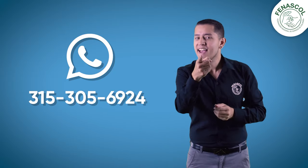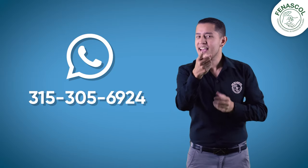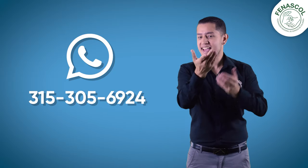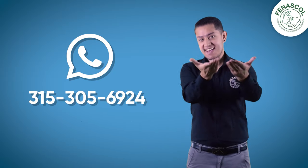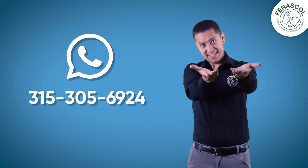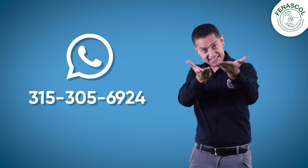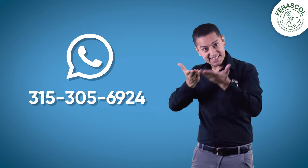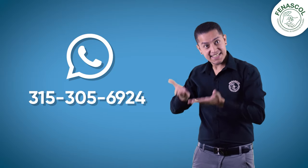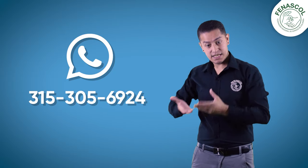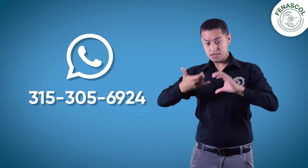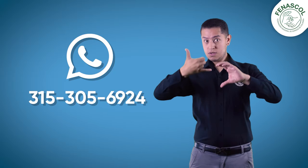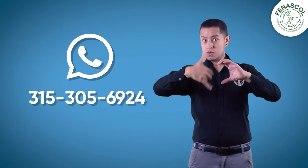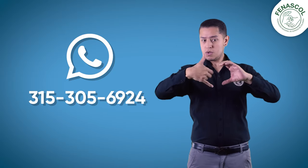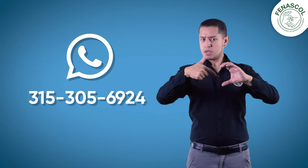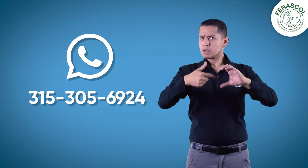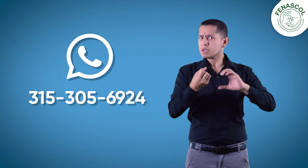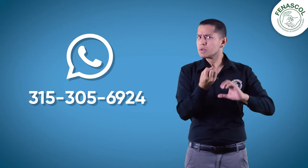Nuestro número de WhatsApp es el siguiente.